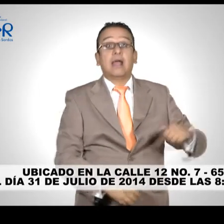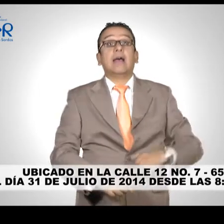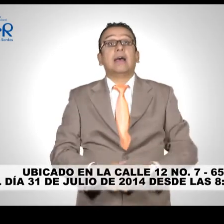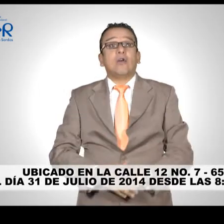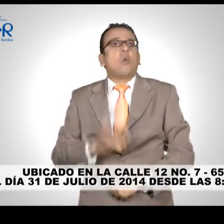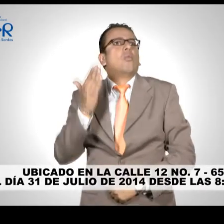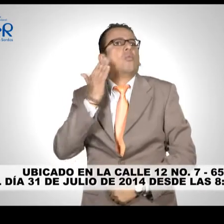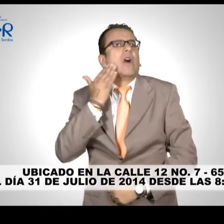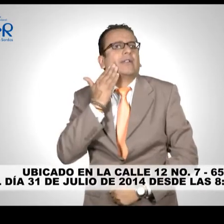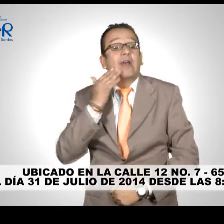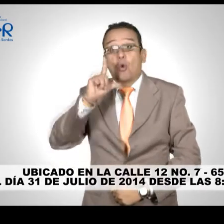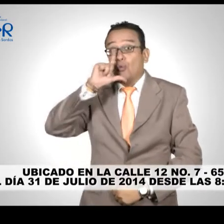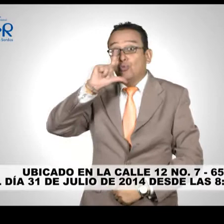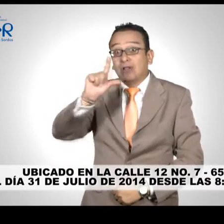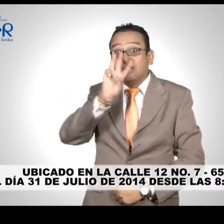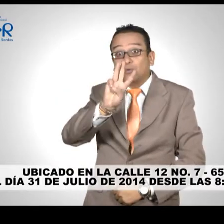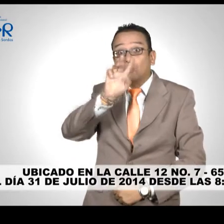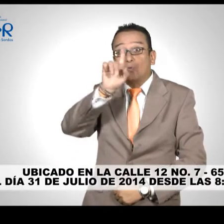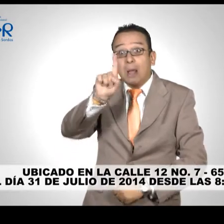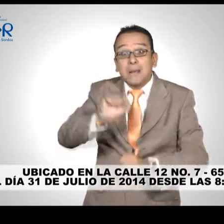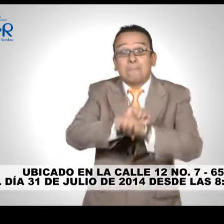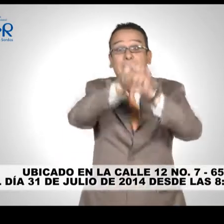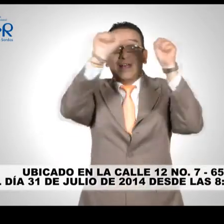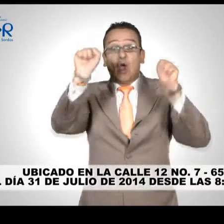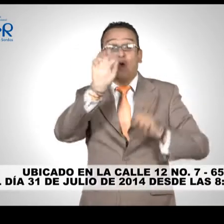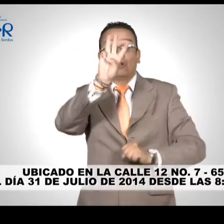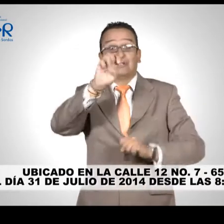de julio de 2014 desde las 8 y 30 a.m.